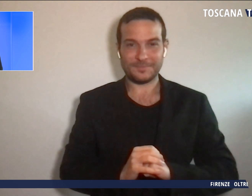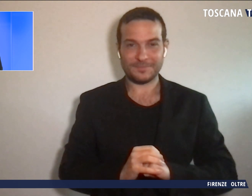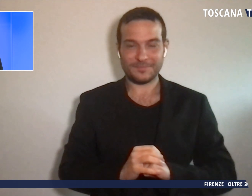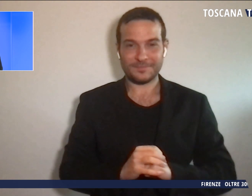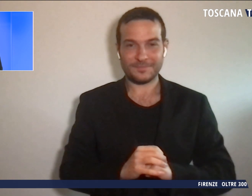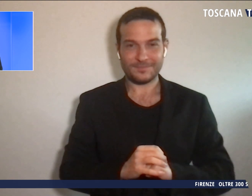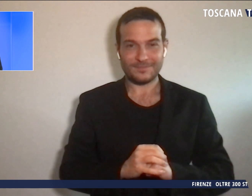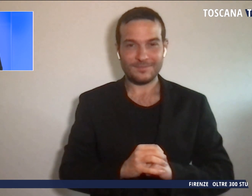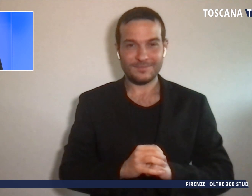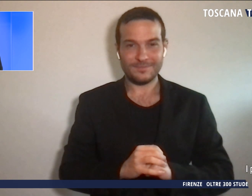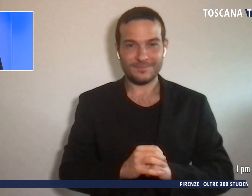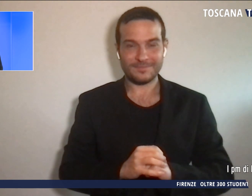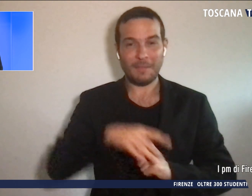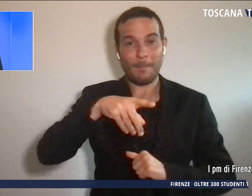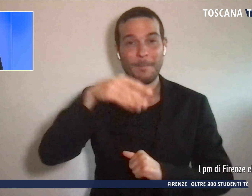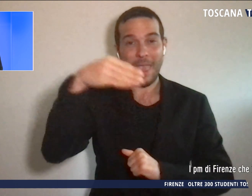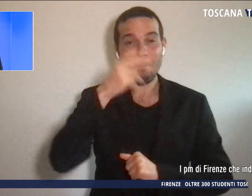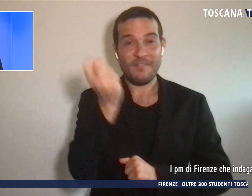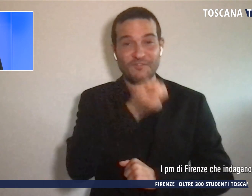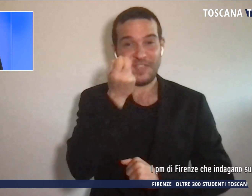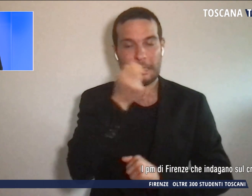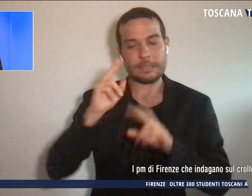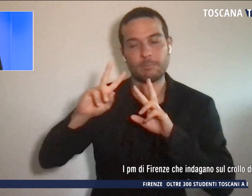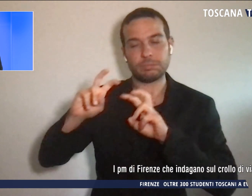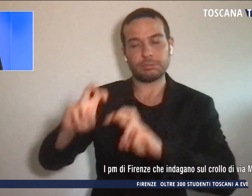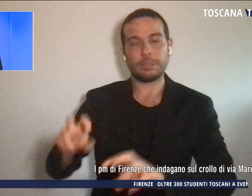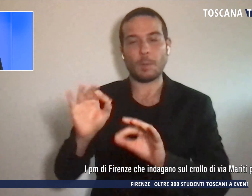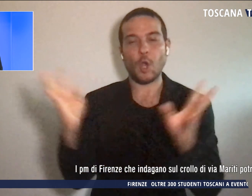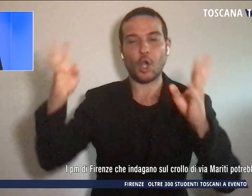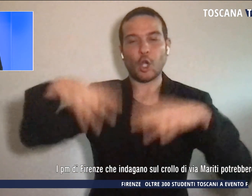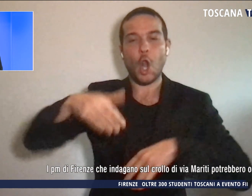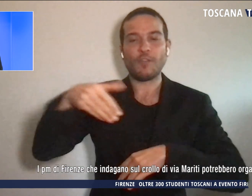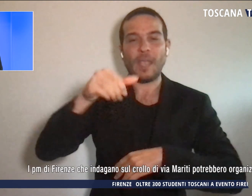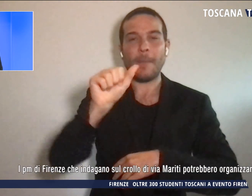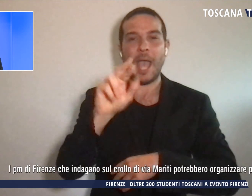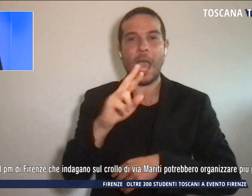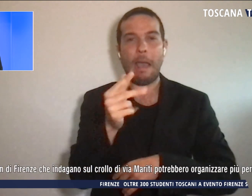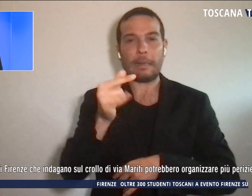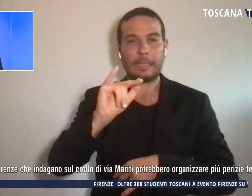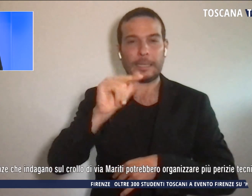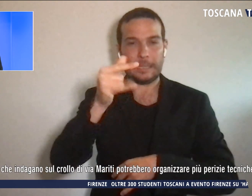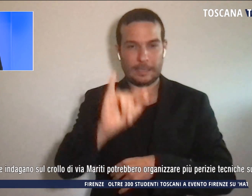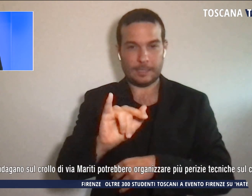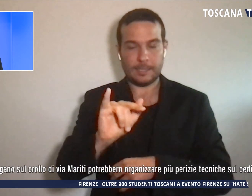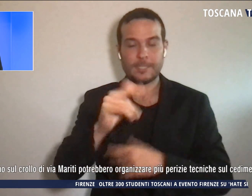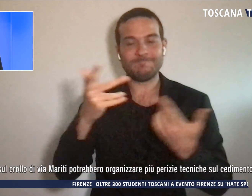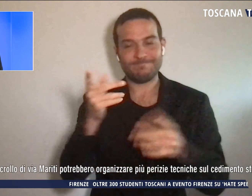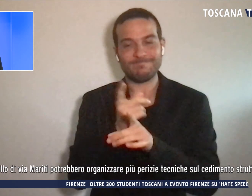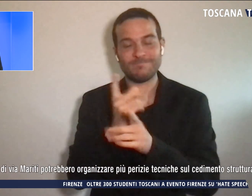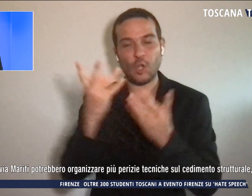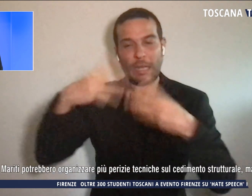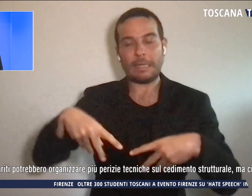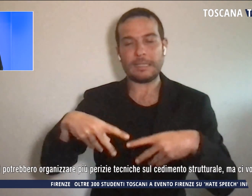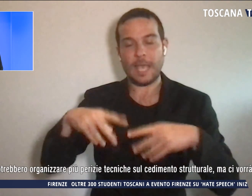I PM di Firenze che indagano sul crollo di via Mariti potrebbero organizzare più perizie tecniche sul cedimento